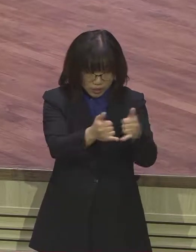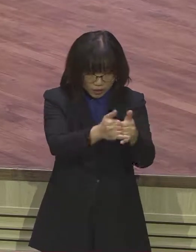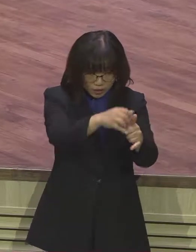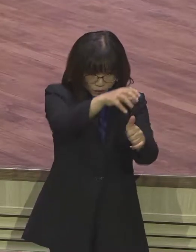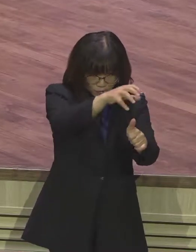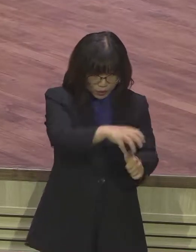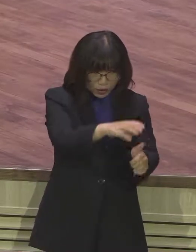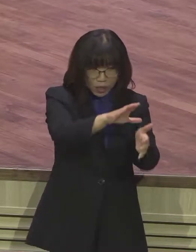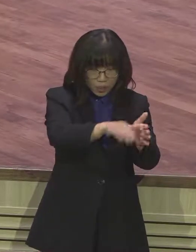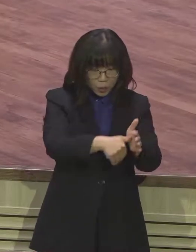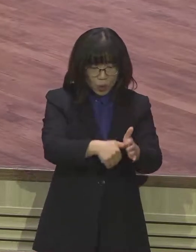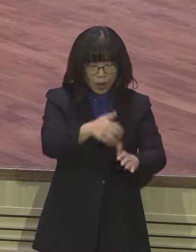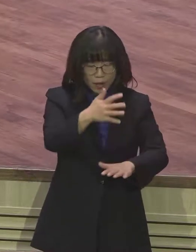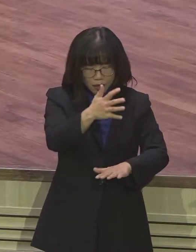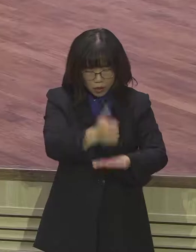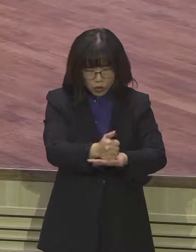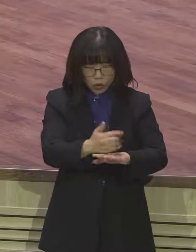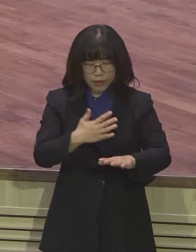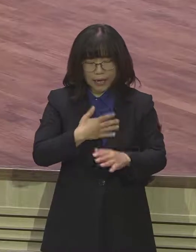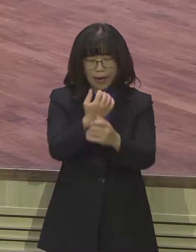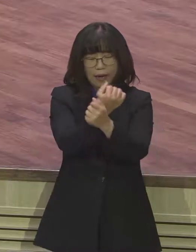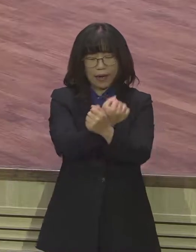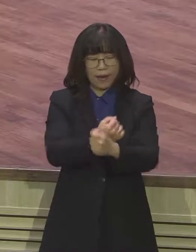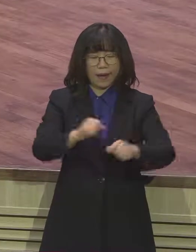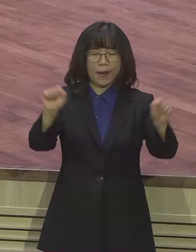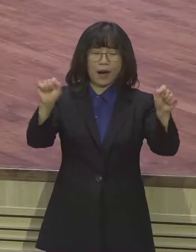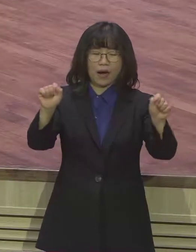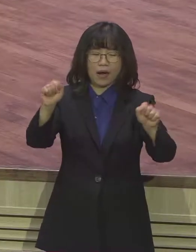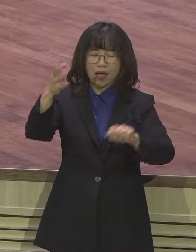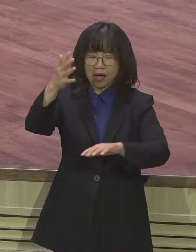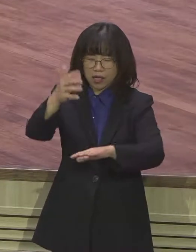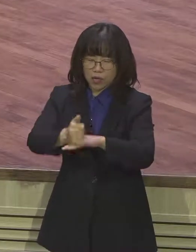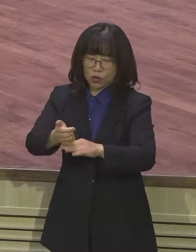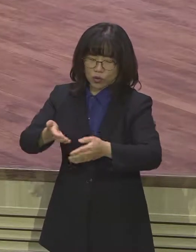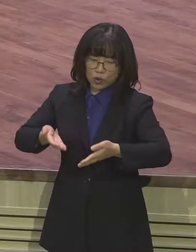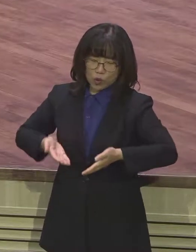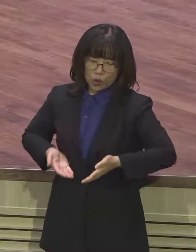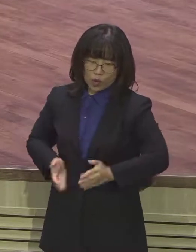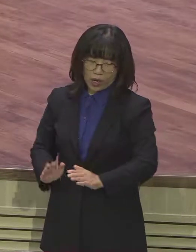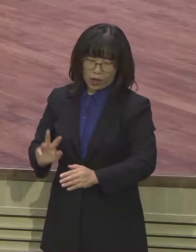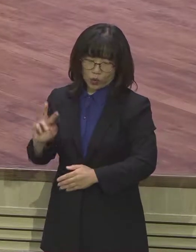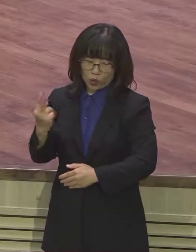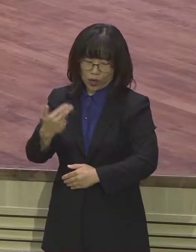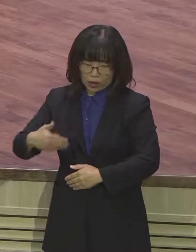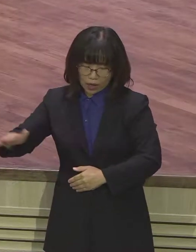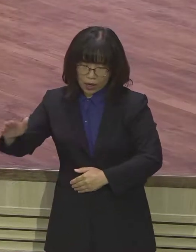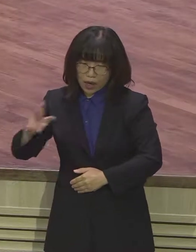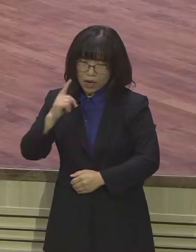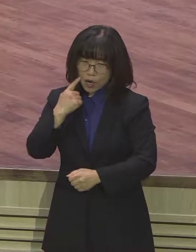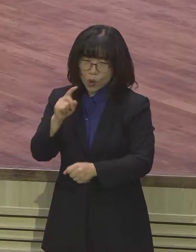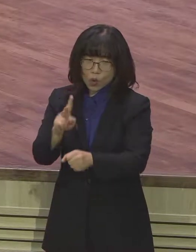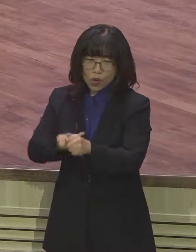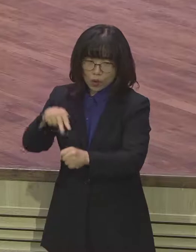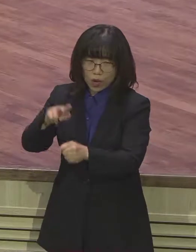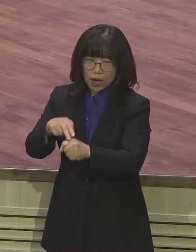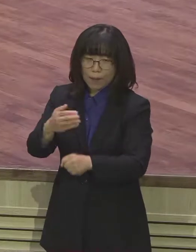언젠가는 내가 돌아가야 될 고향의 맛이라는 것 고향의 맛 난 언젠가 고향으로 돌아갈 거야